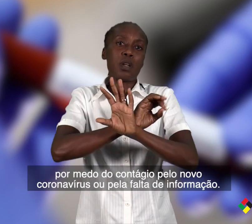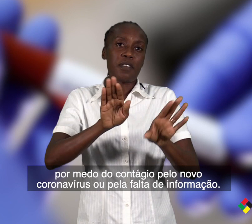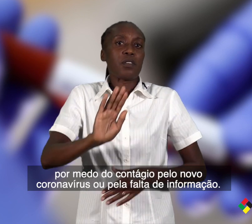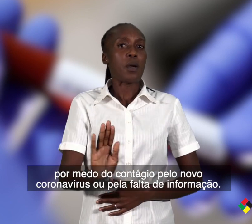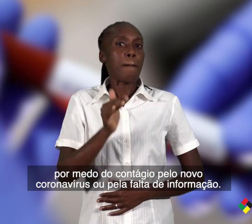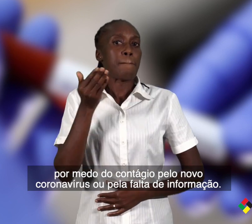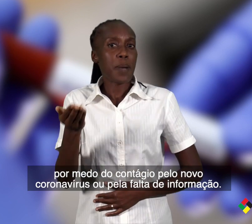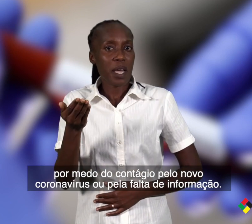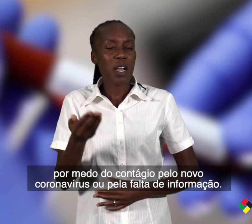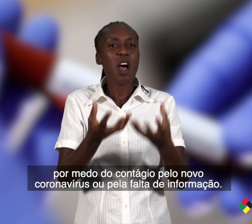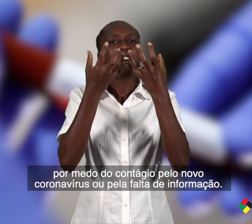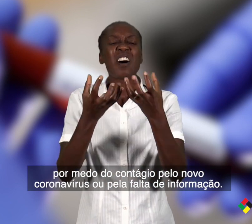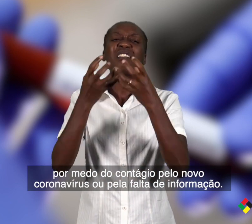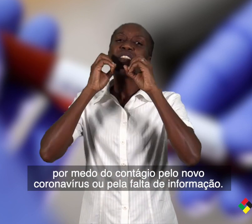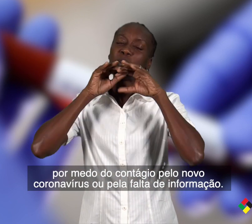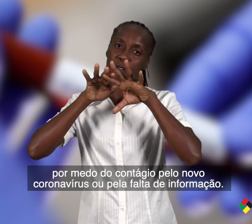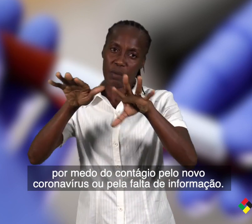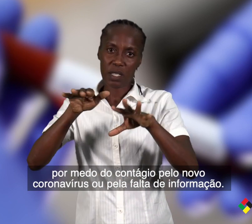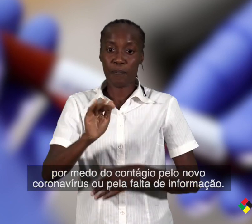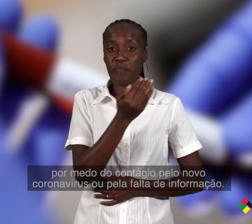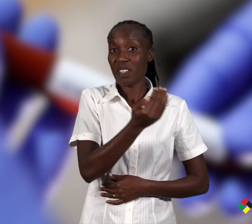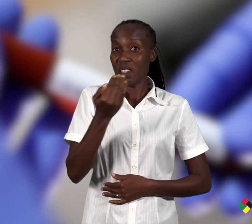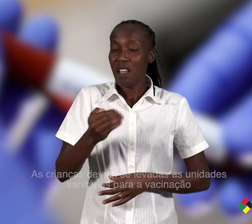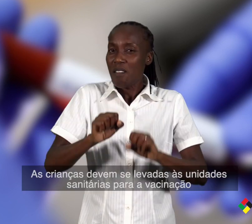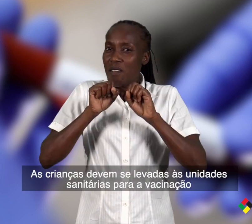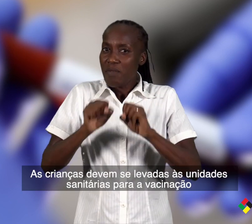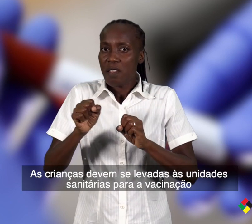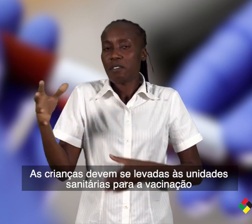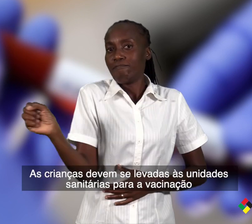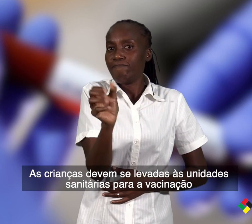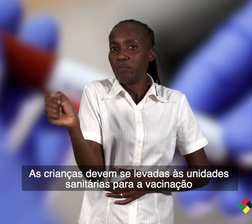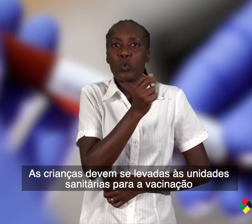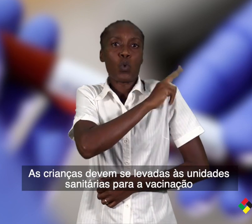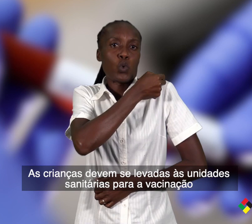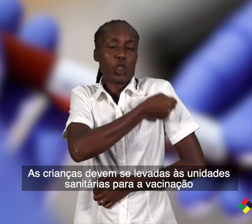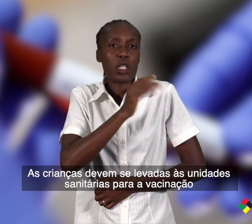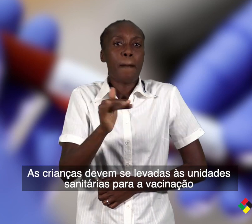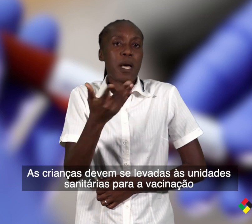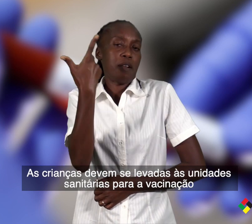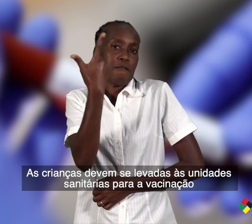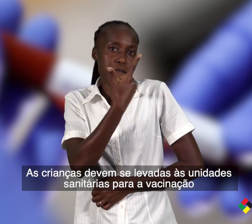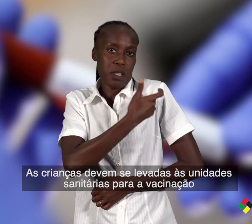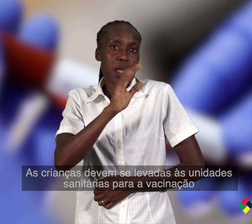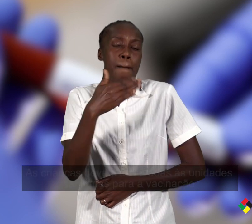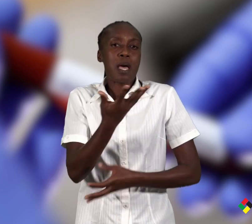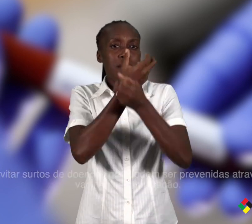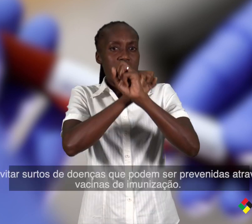contágio pelo novo coronavírus ou pela falta de informação. As crianças devem ser levadas às unidades sanitárias para vacinação para evitar